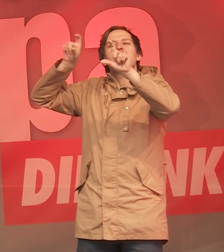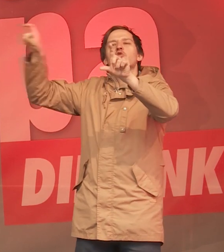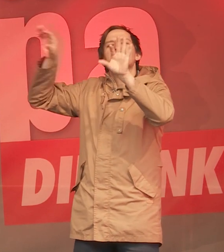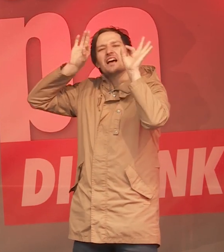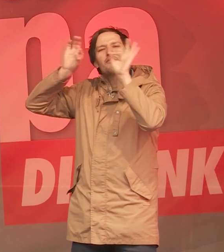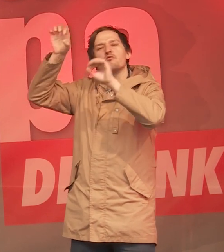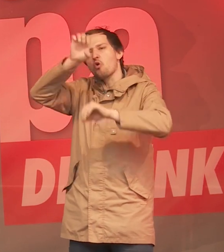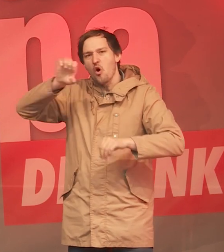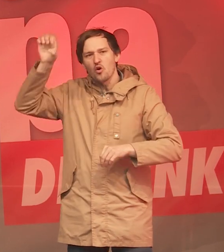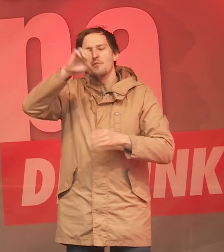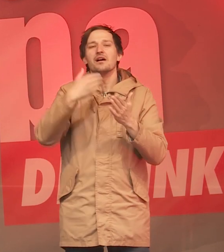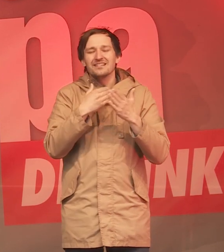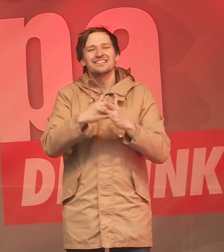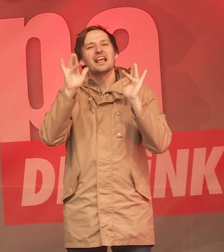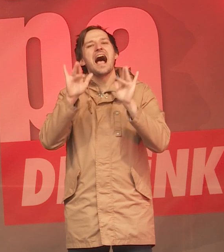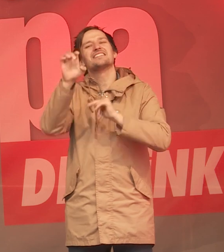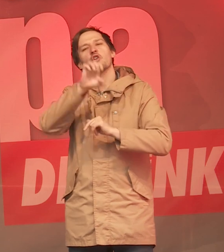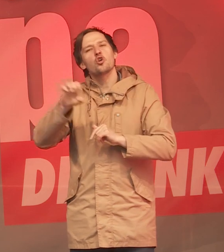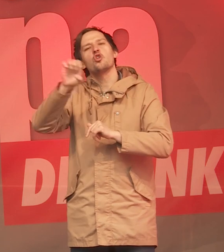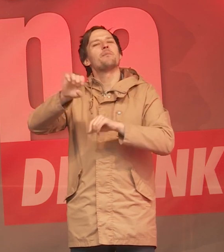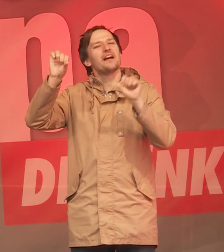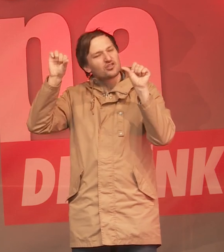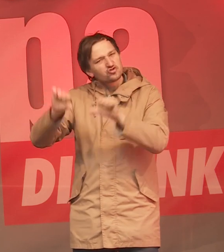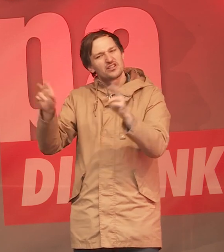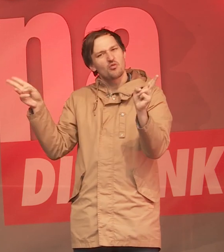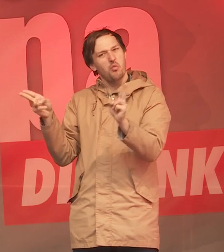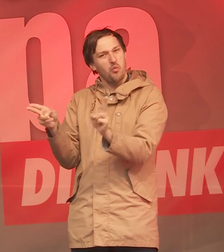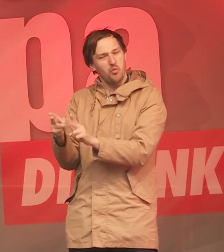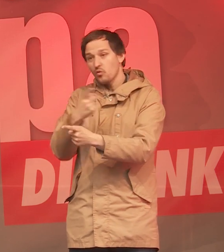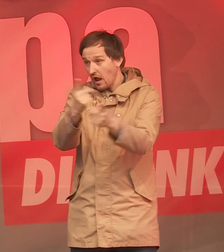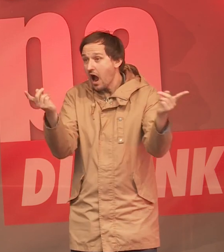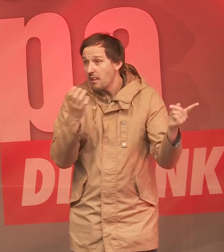nämlich die Antieuropäer schlechte Karten. Und ich glaube, das wünschen wir uns alle.